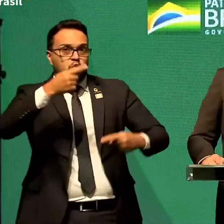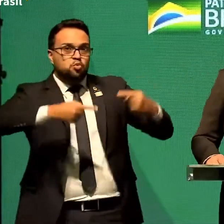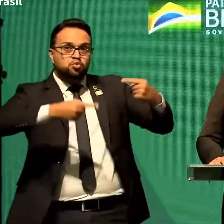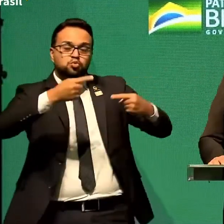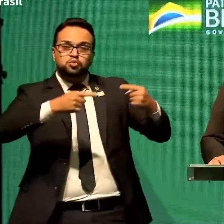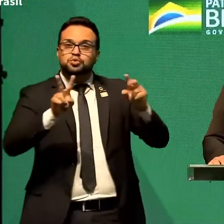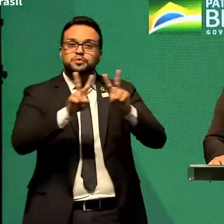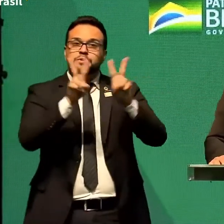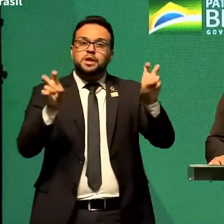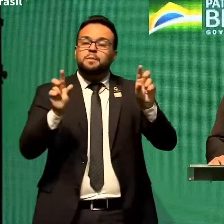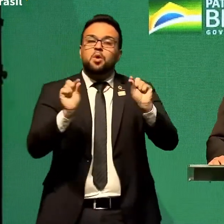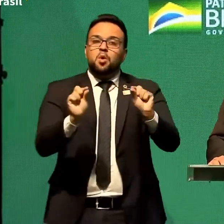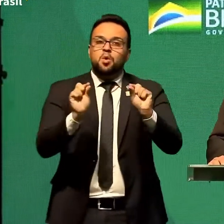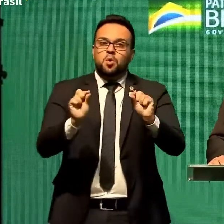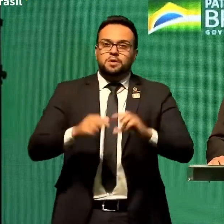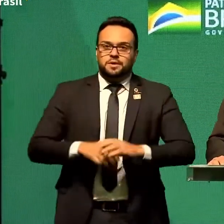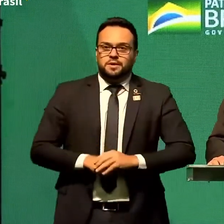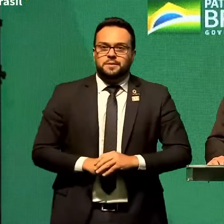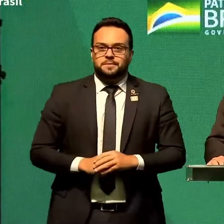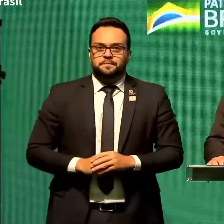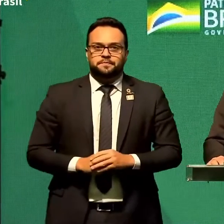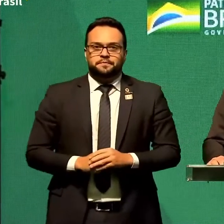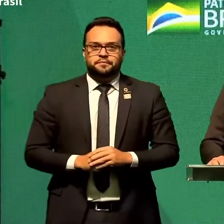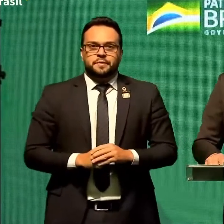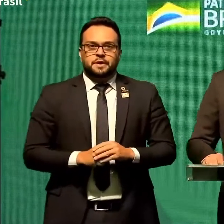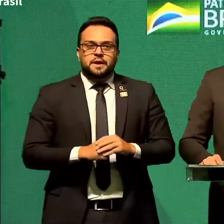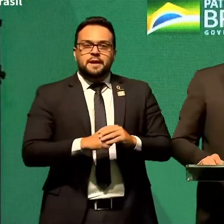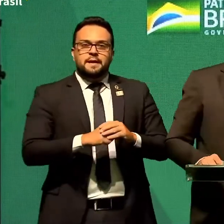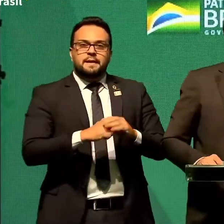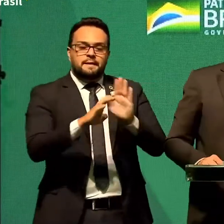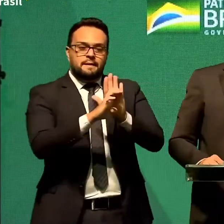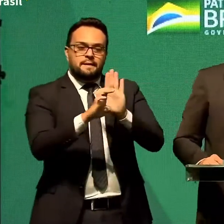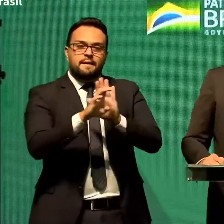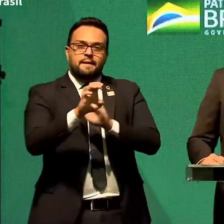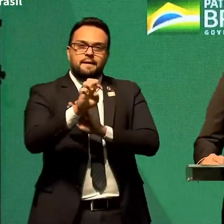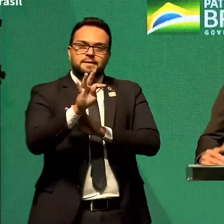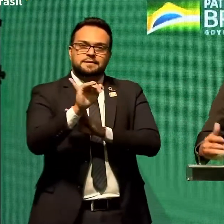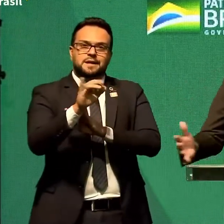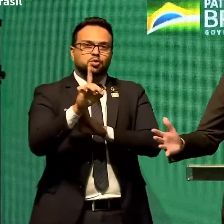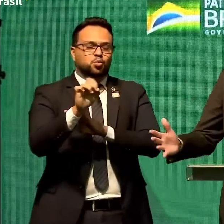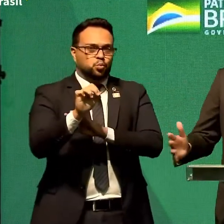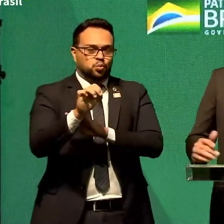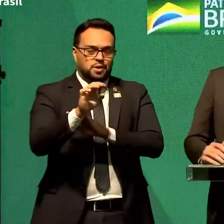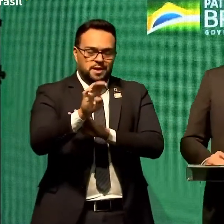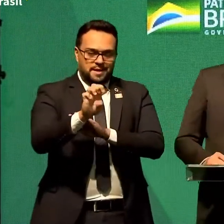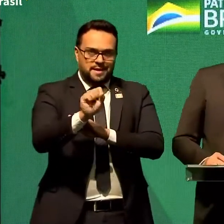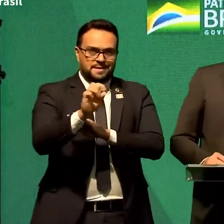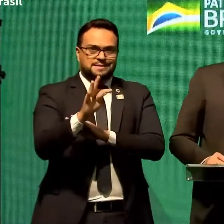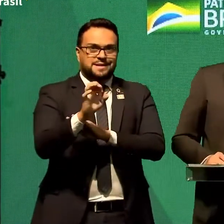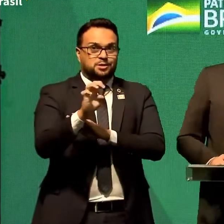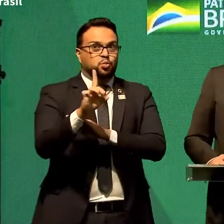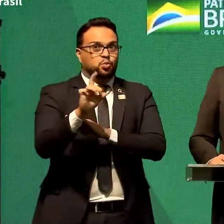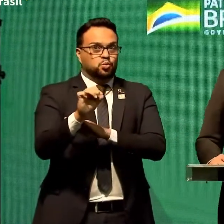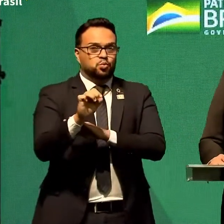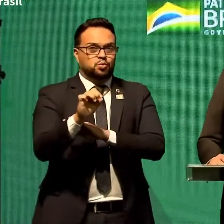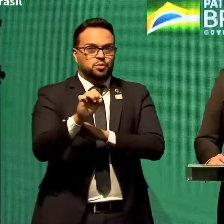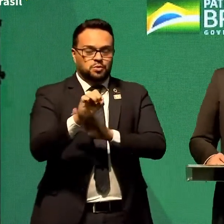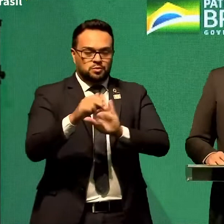questão do mal fadado Estatuto do Desarmamento. E era também pré-candidato.